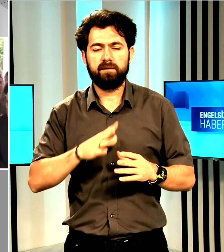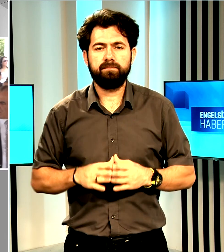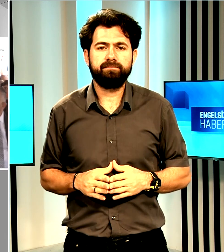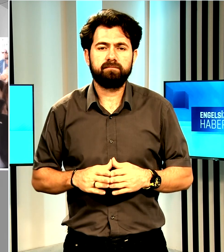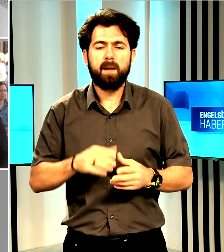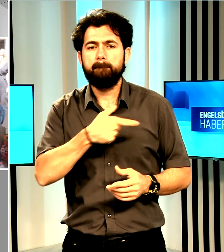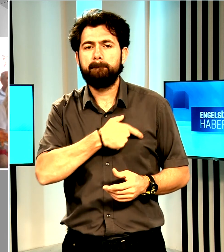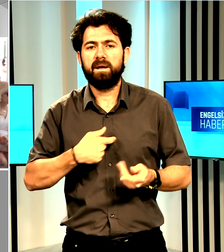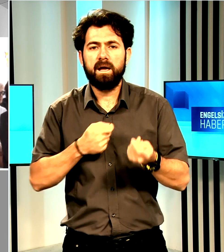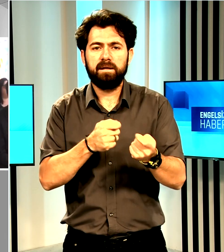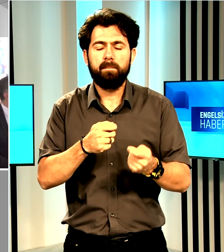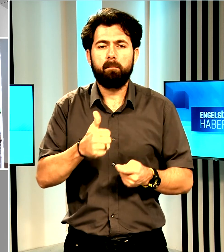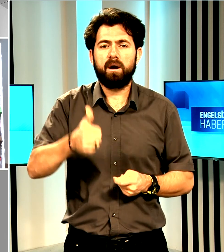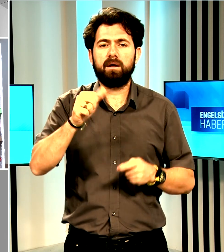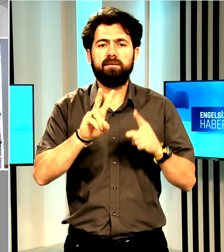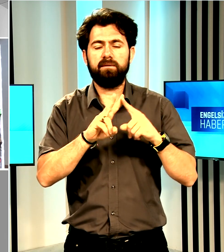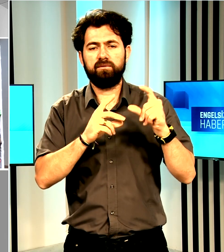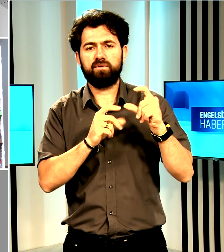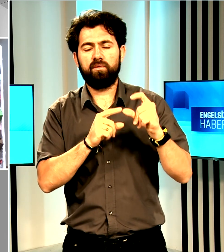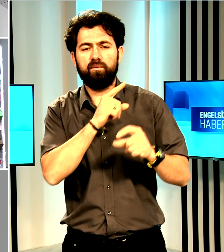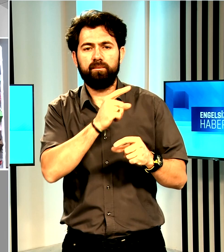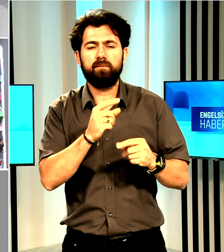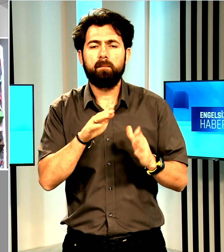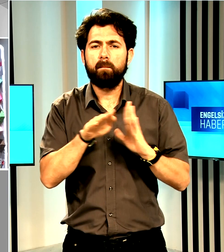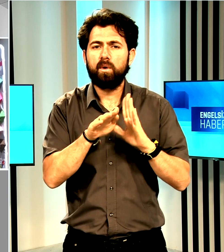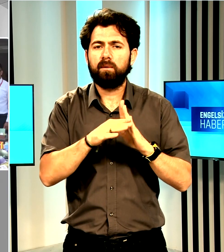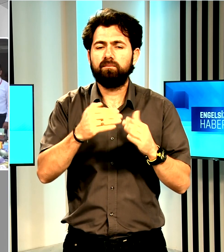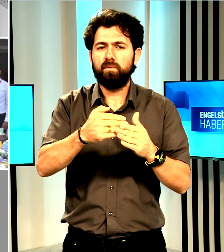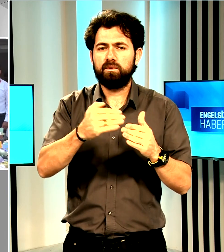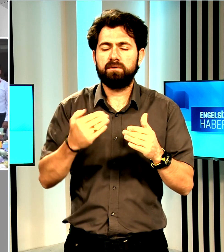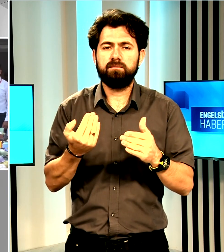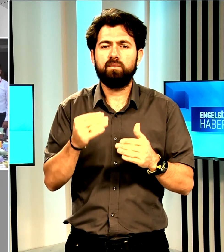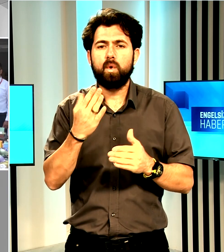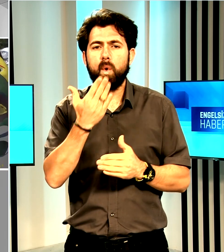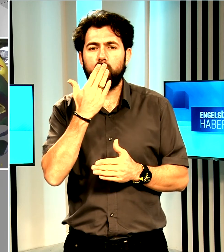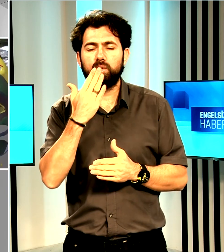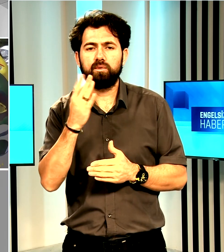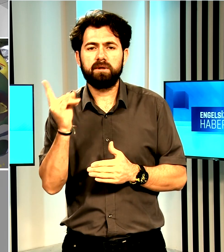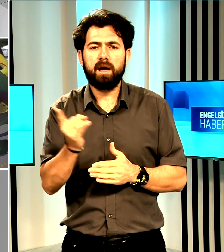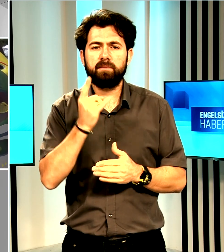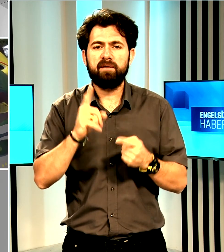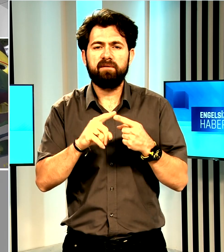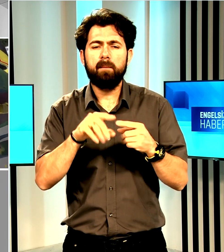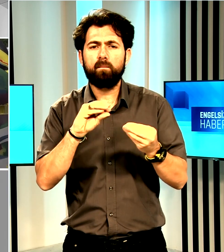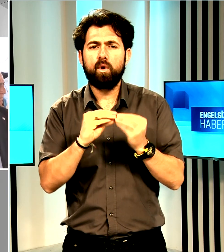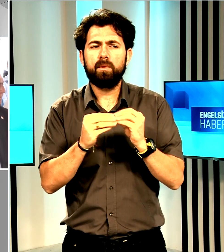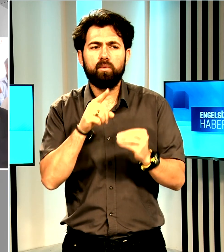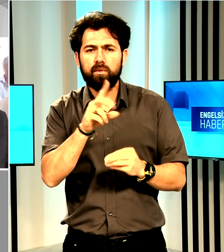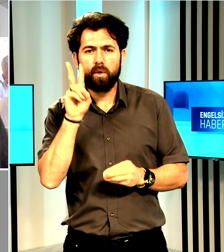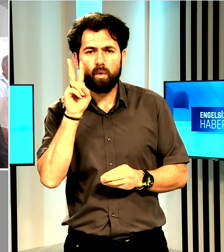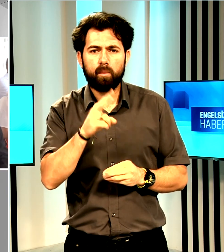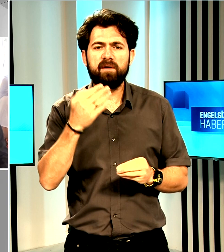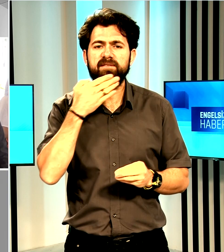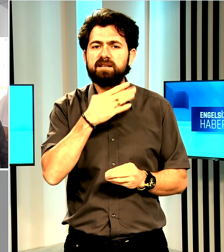Milli Eğitim Bakanı Nazım Çavuşoğlu, etkinlik öncesinde okulu gezme ve eksikleri yerinde görme imkanı